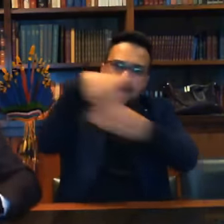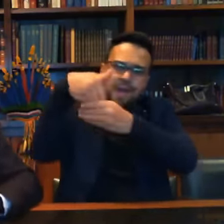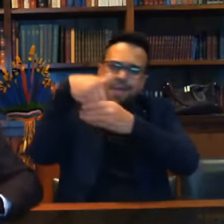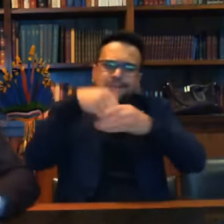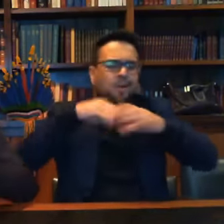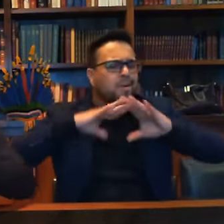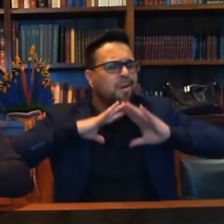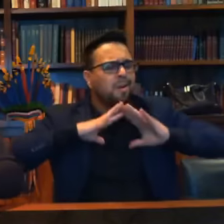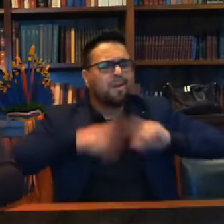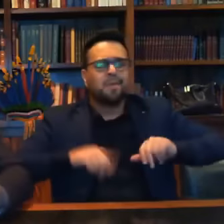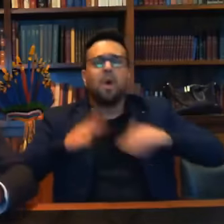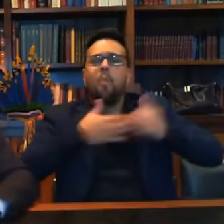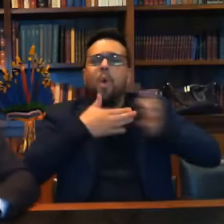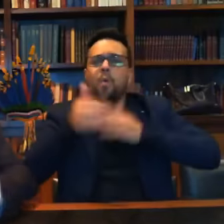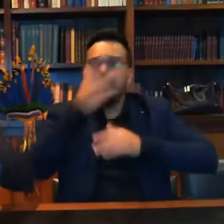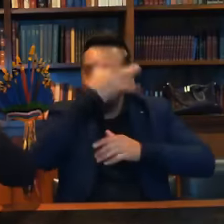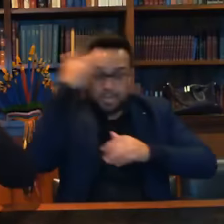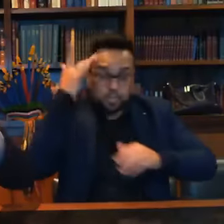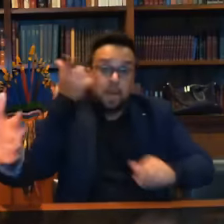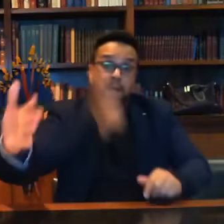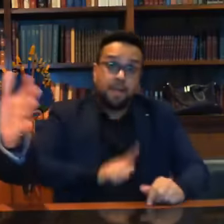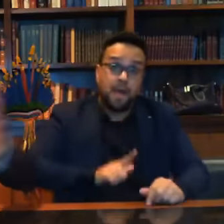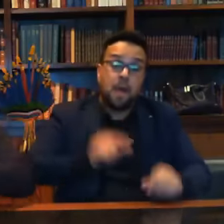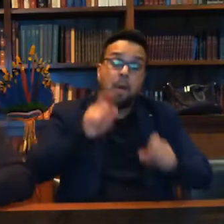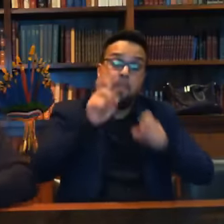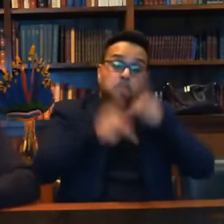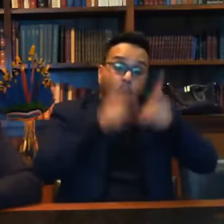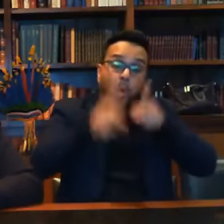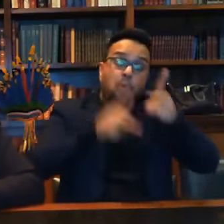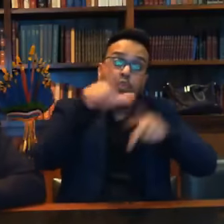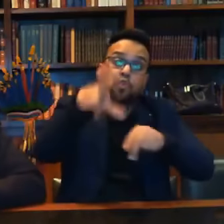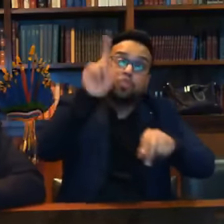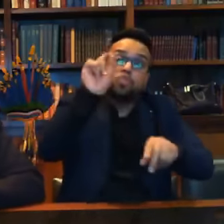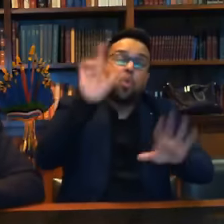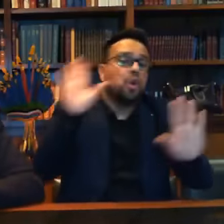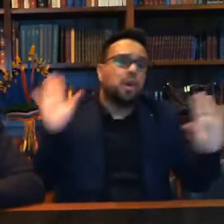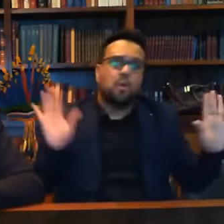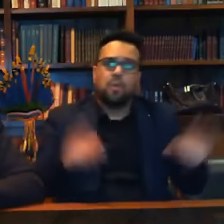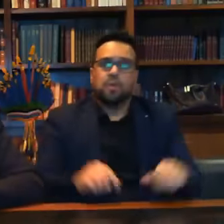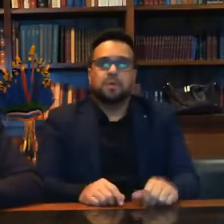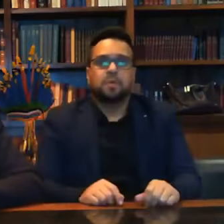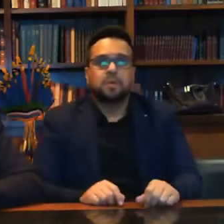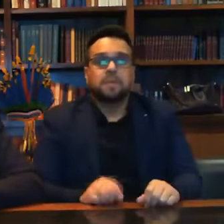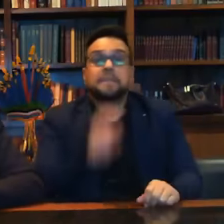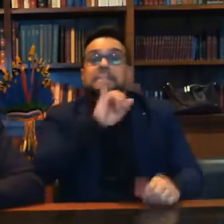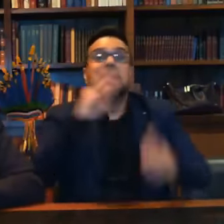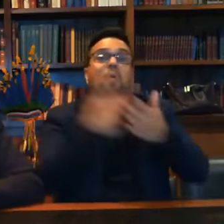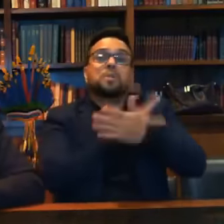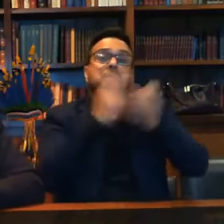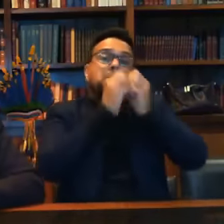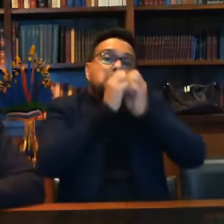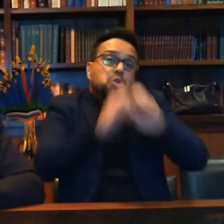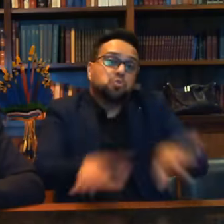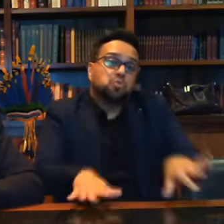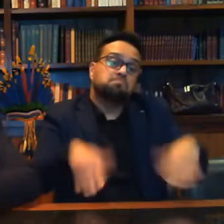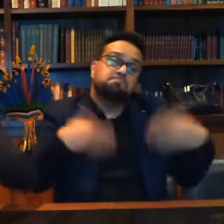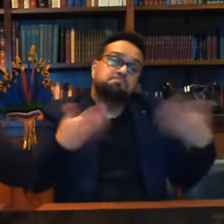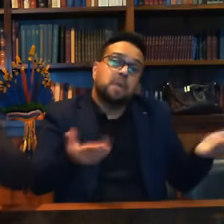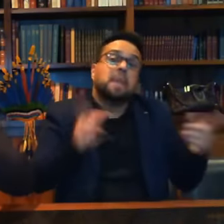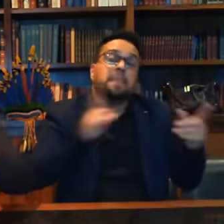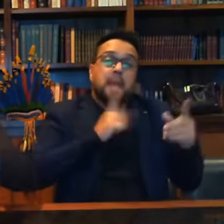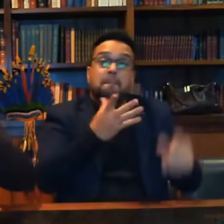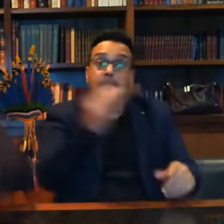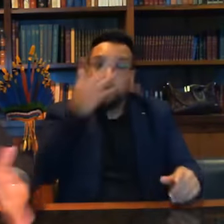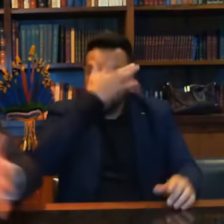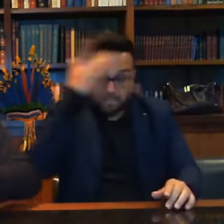pessoa ganhar, foi uma escolha do povo. Vão arcar com as consequências. Tem muita gente que não gosta de mim.